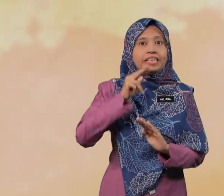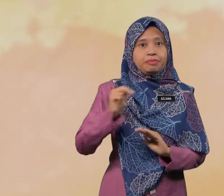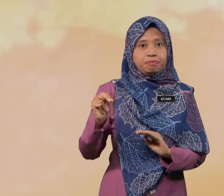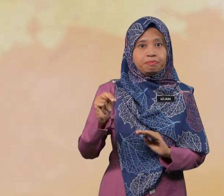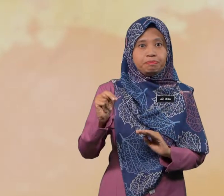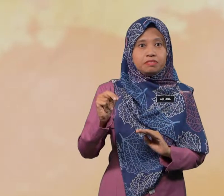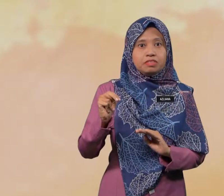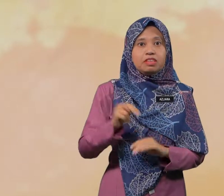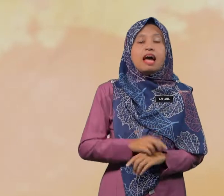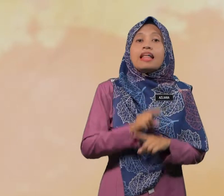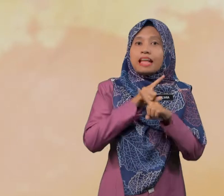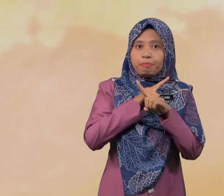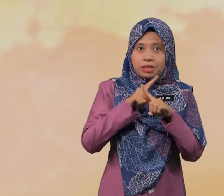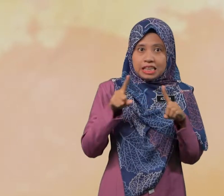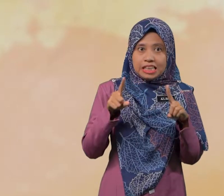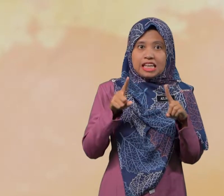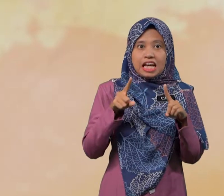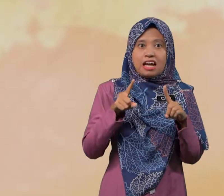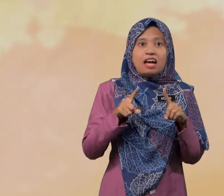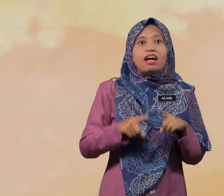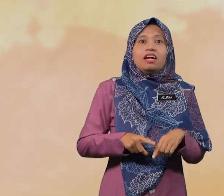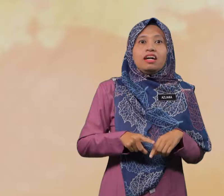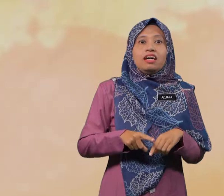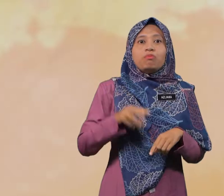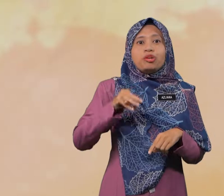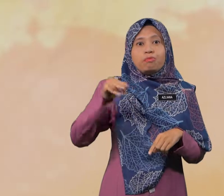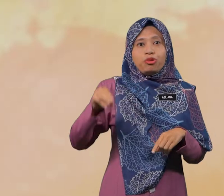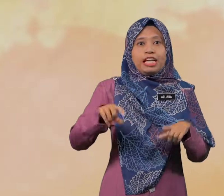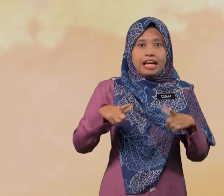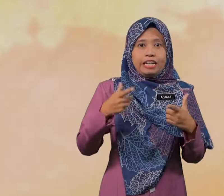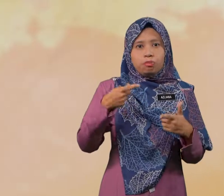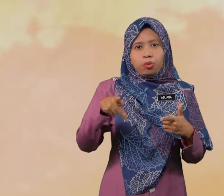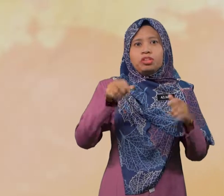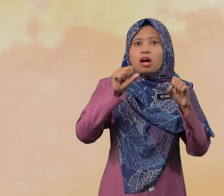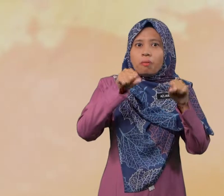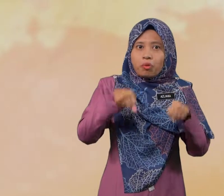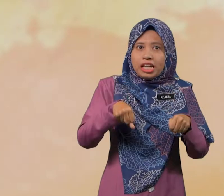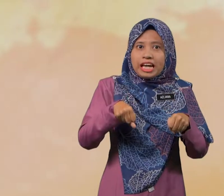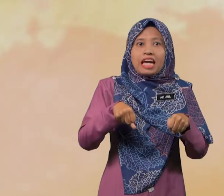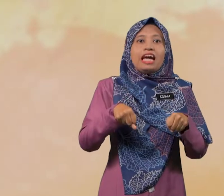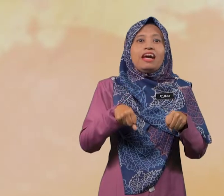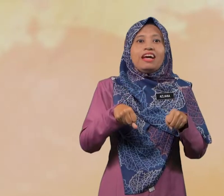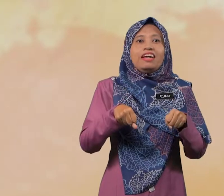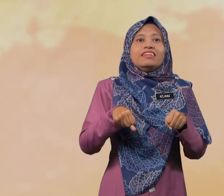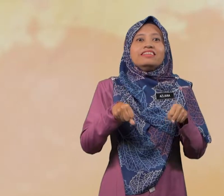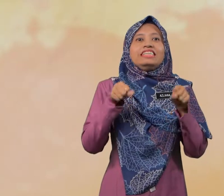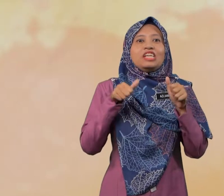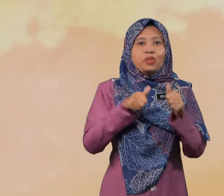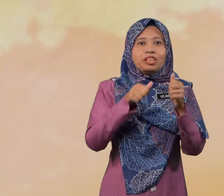Tapi, murid-murid lain pun boleh ikut